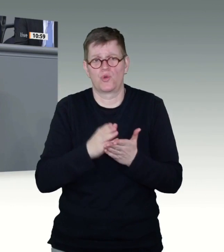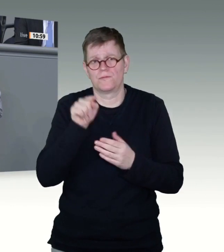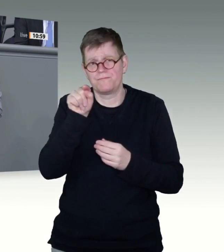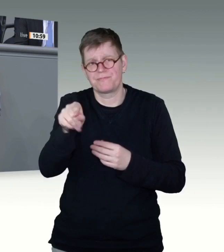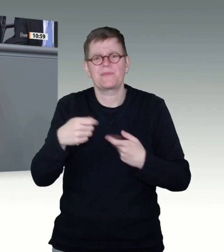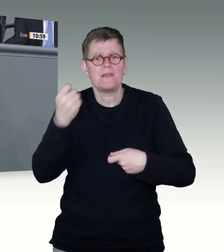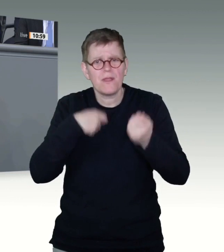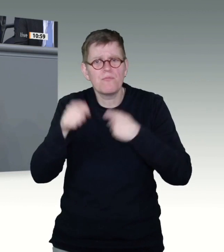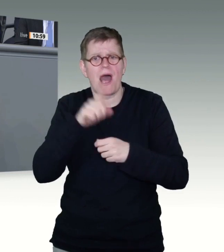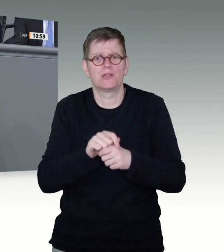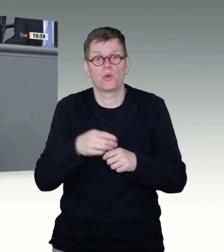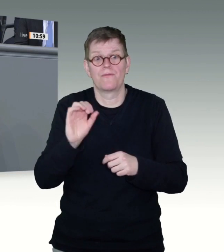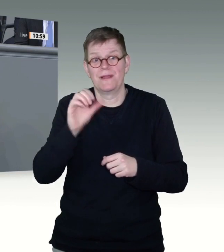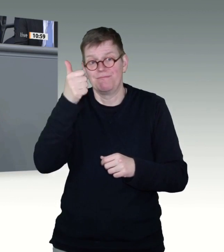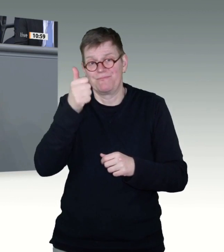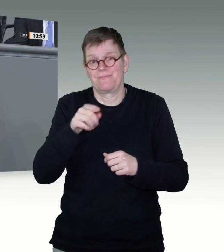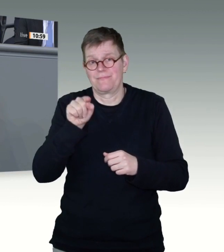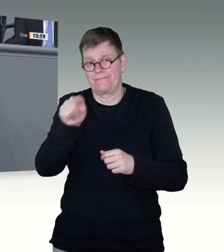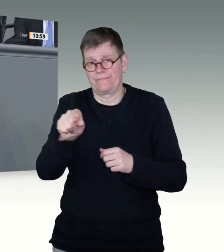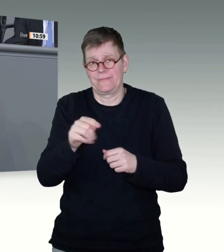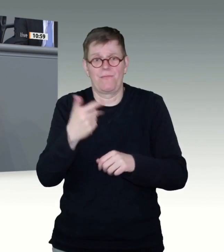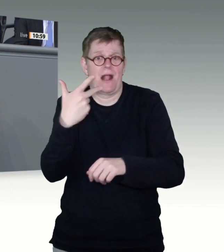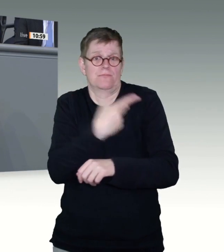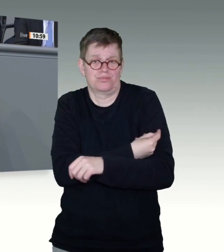Sie haben heute schon so viel geredet. Ja oder nein? Nein.